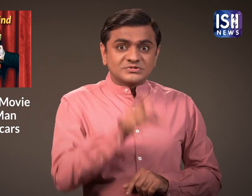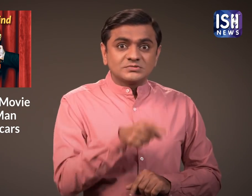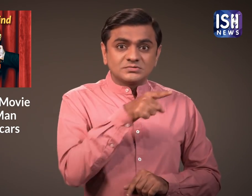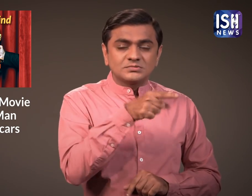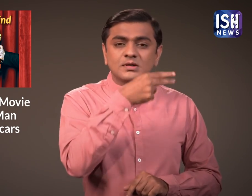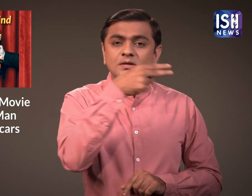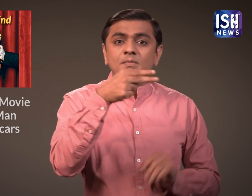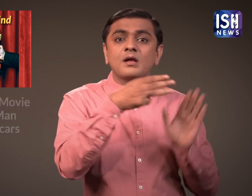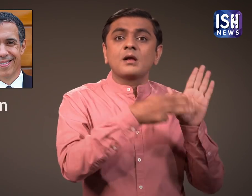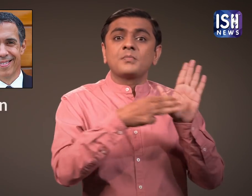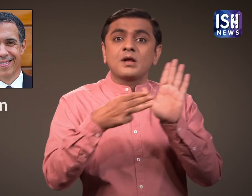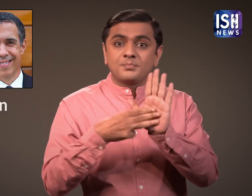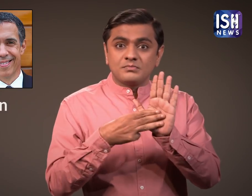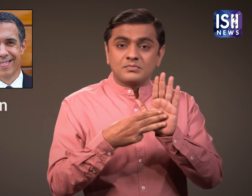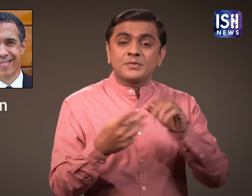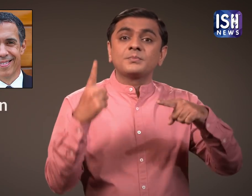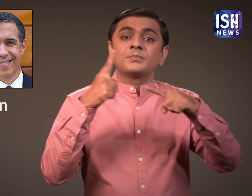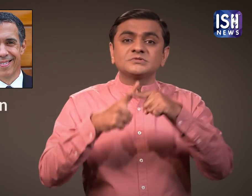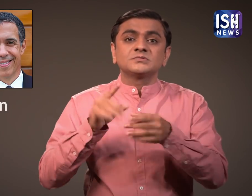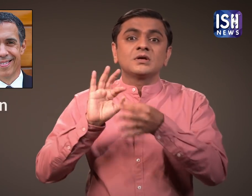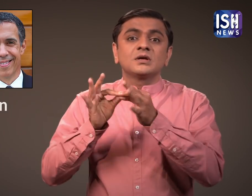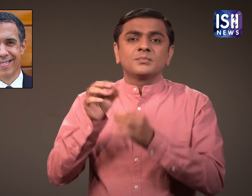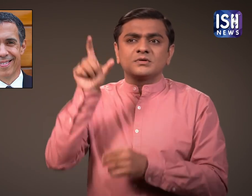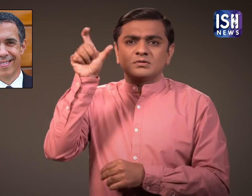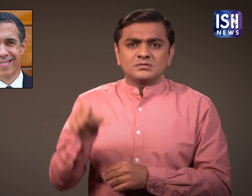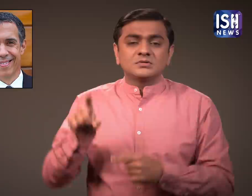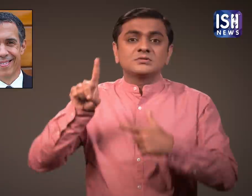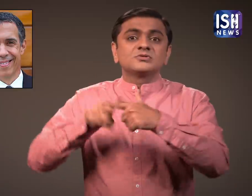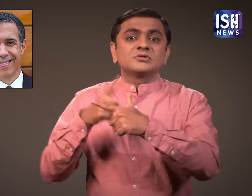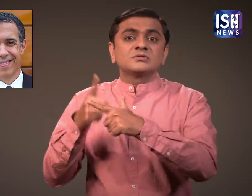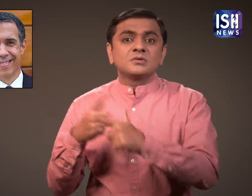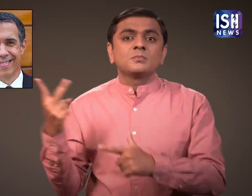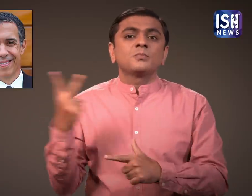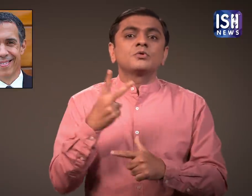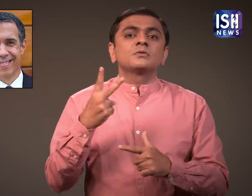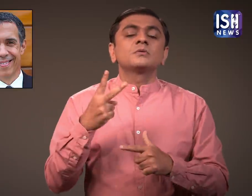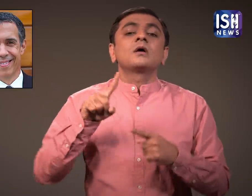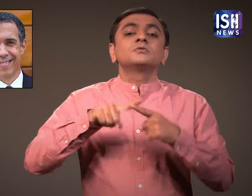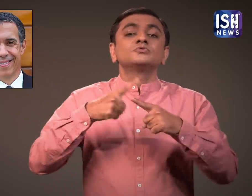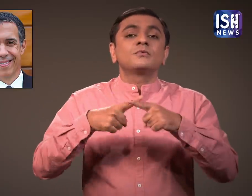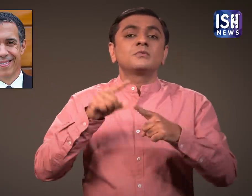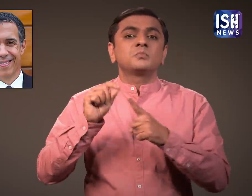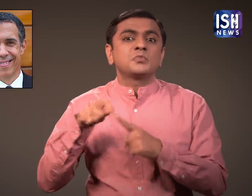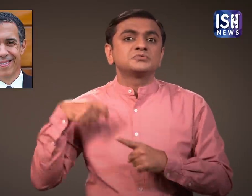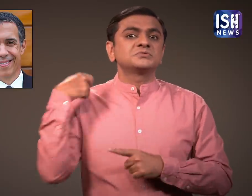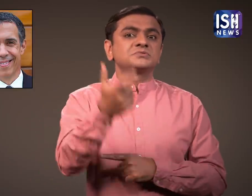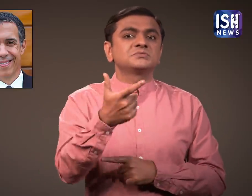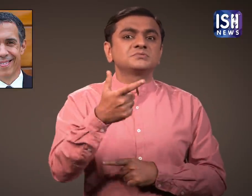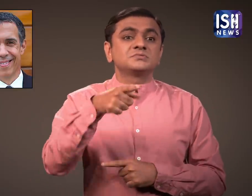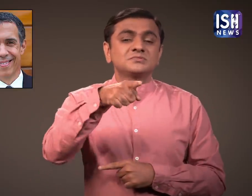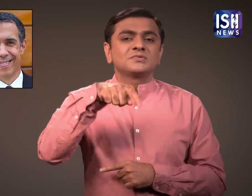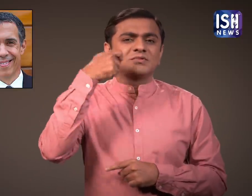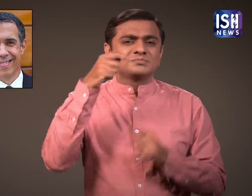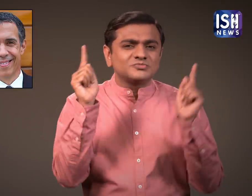जैक जेसन फिल्म के कार्यकारी निर्माओताओं में से